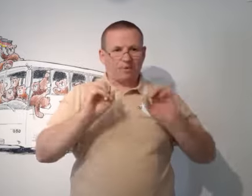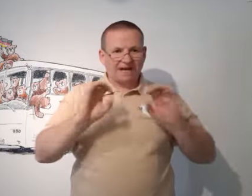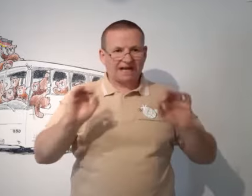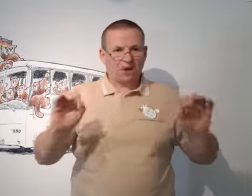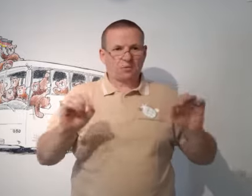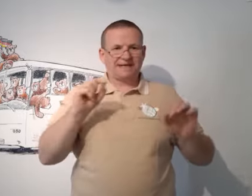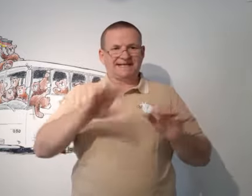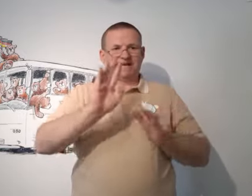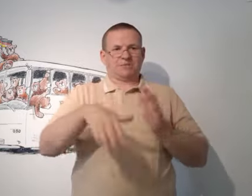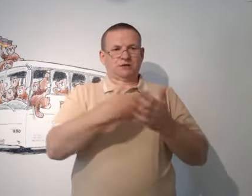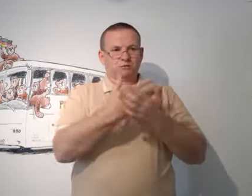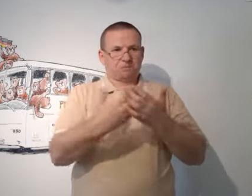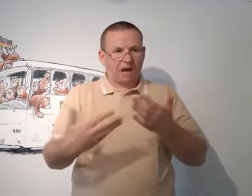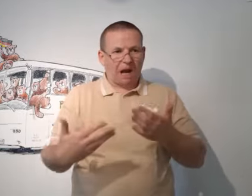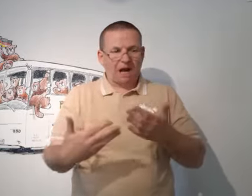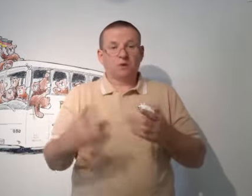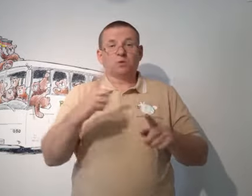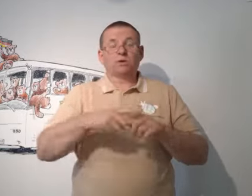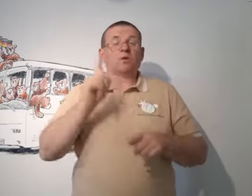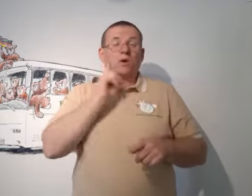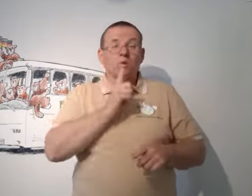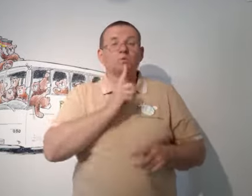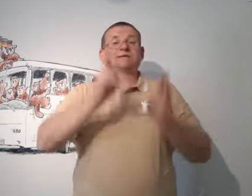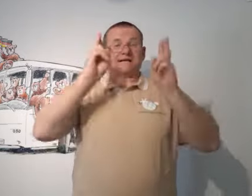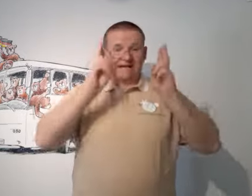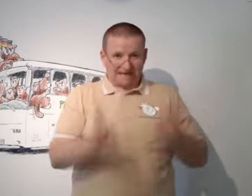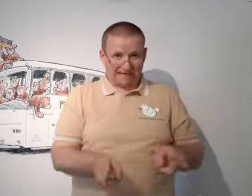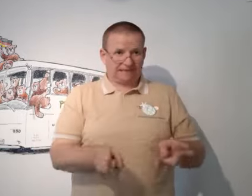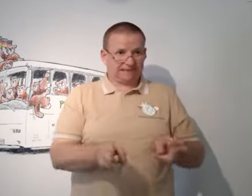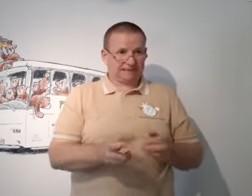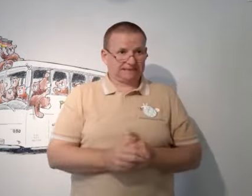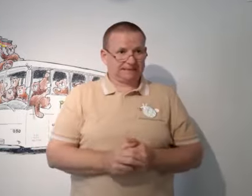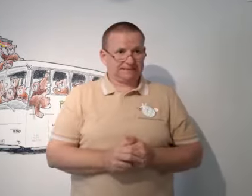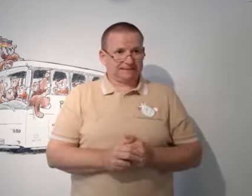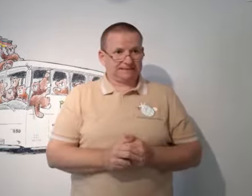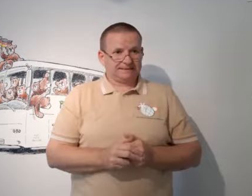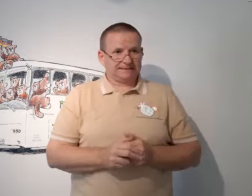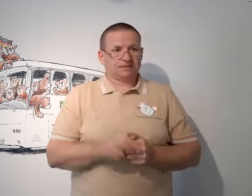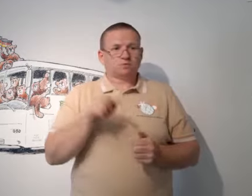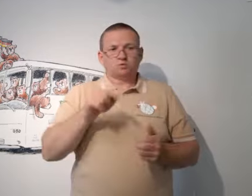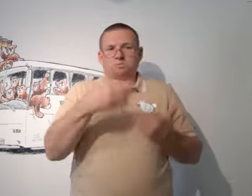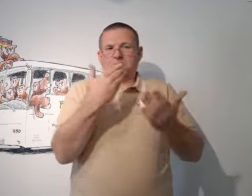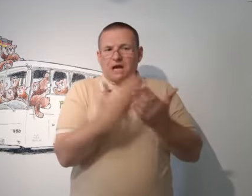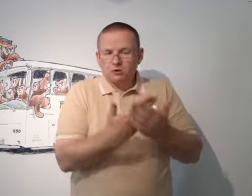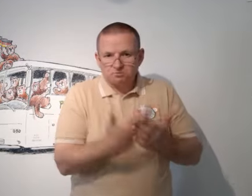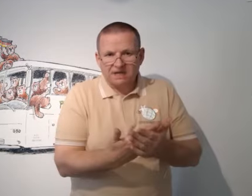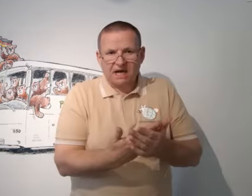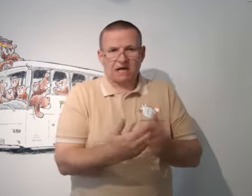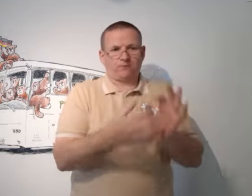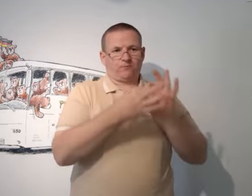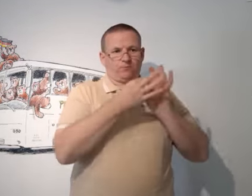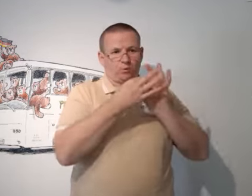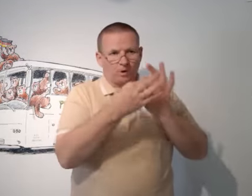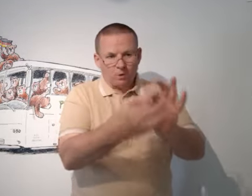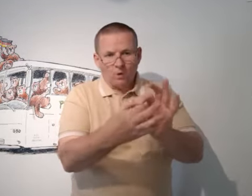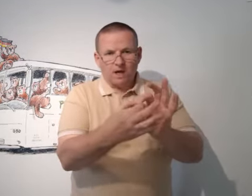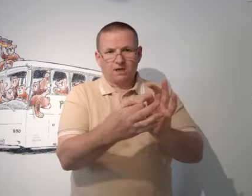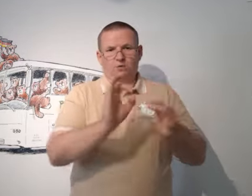Man bekommt auch alle Informationen in Gebärdensprache und möglichst gehörlosengerecht. Zum Beispiel werden